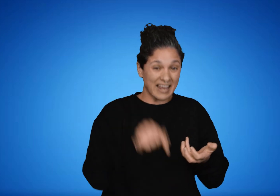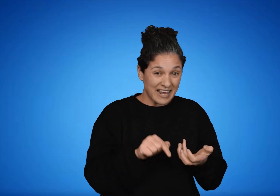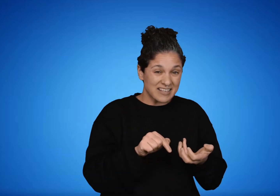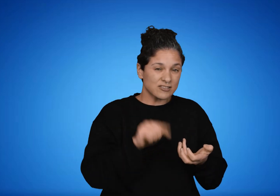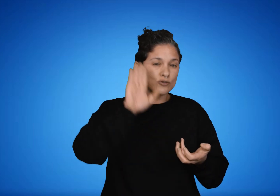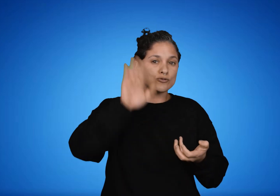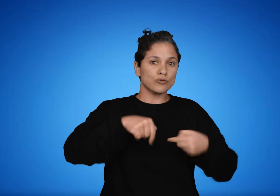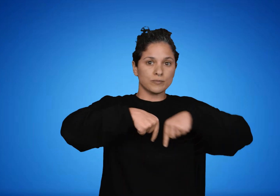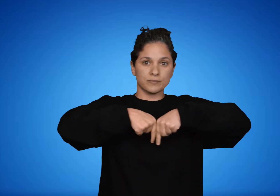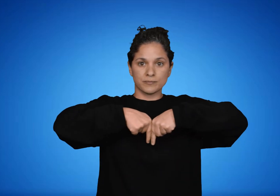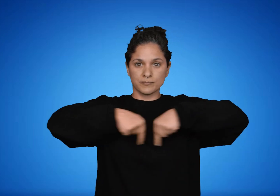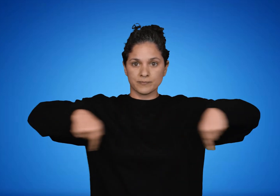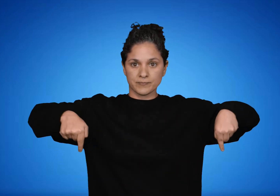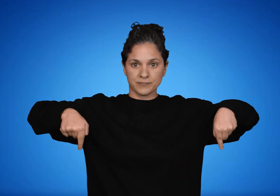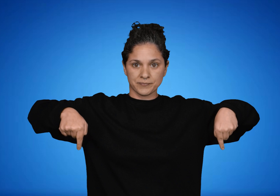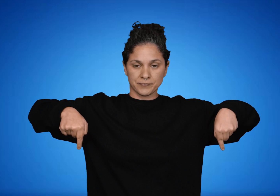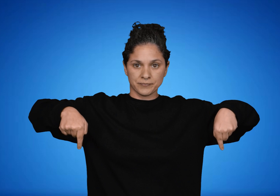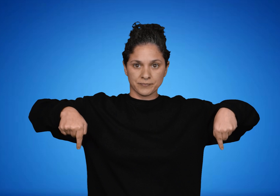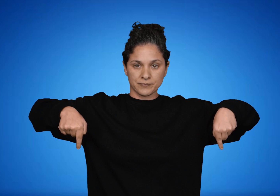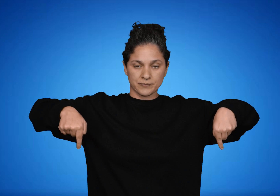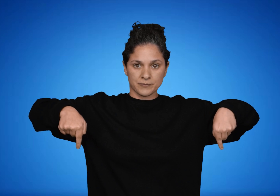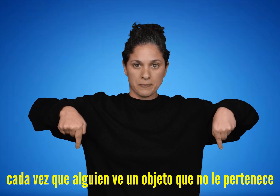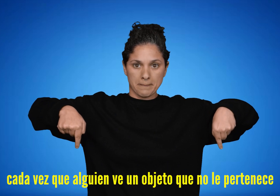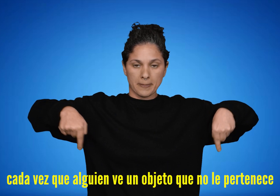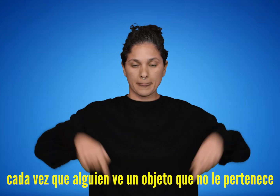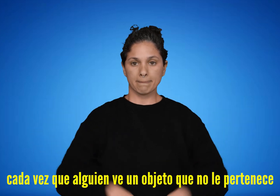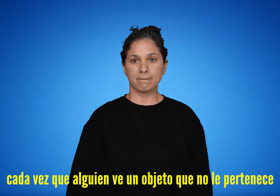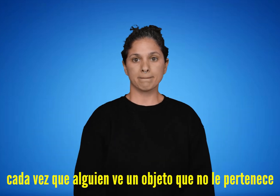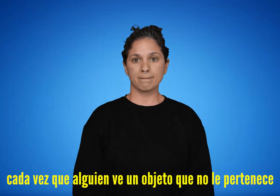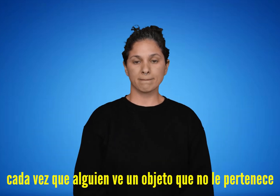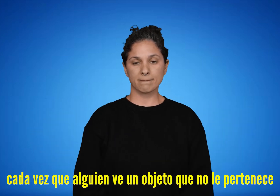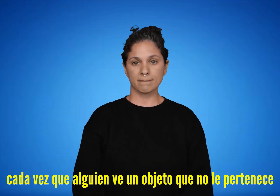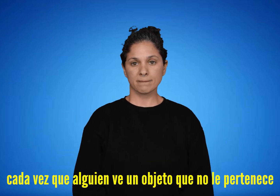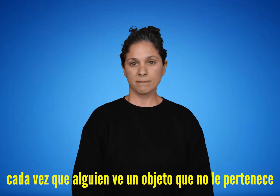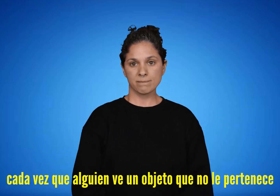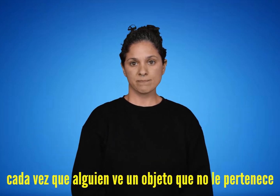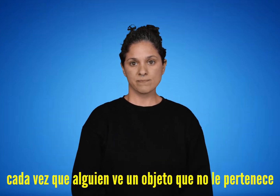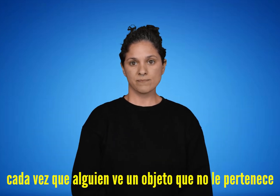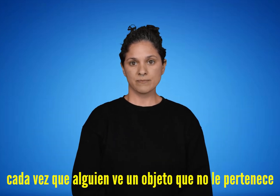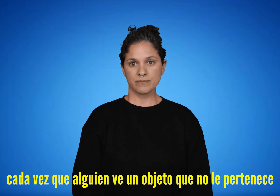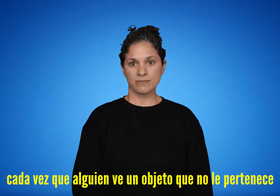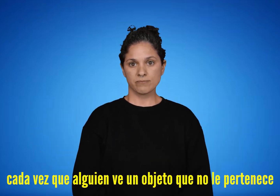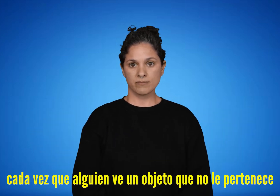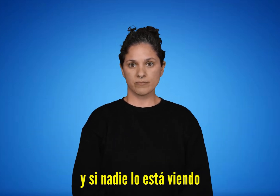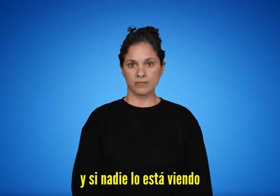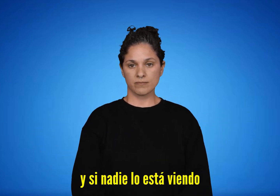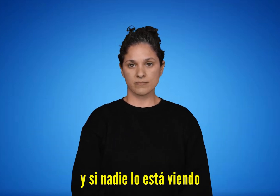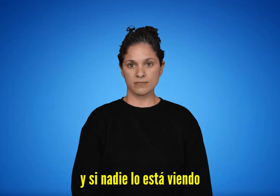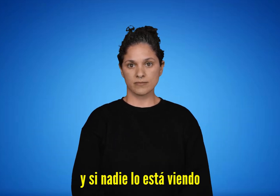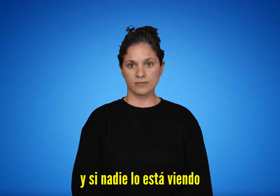La máxima que me construyo en este caso diría, cada vez que alguien ve un objeto que no le pertenece y si nadie lo está